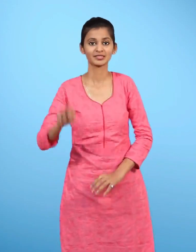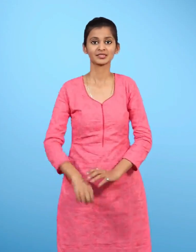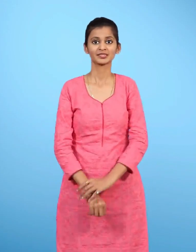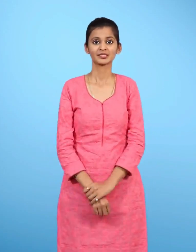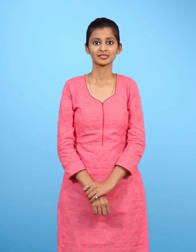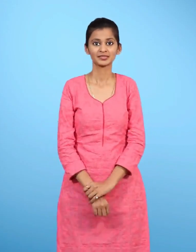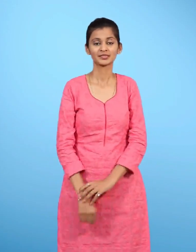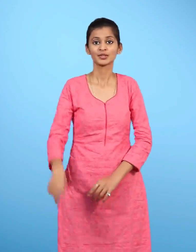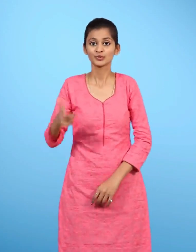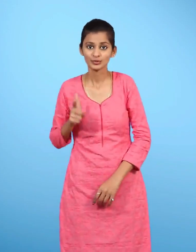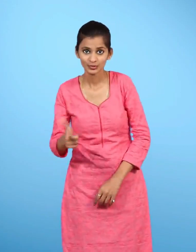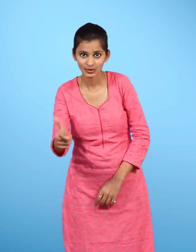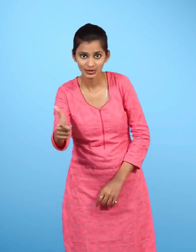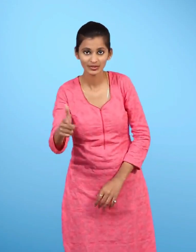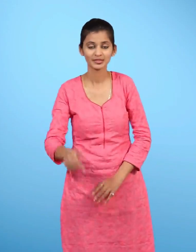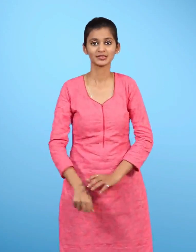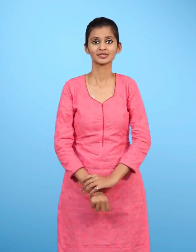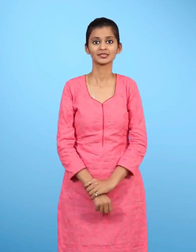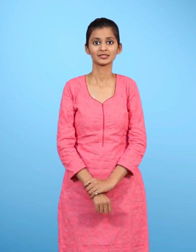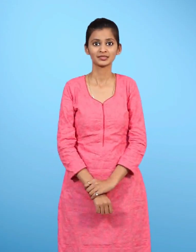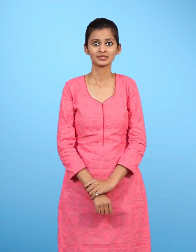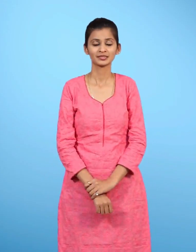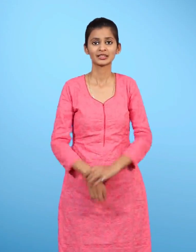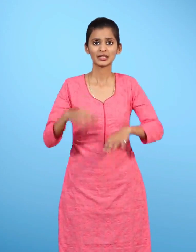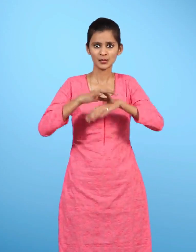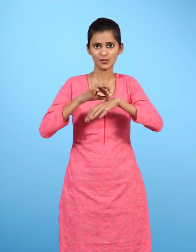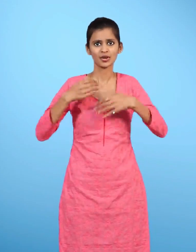चूह मनुष्य